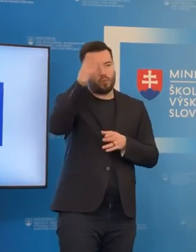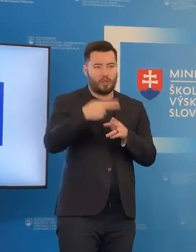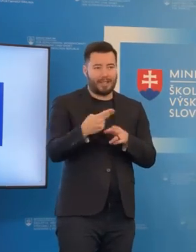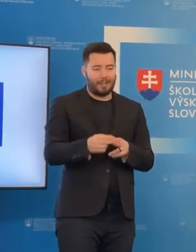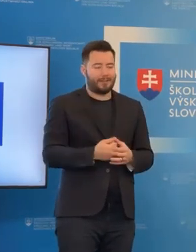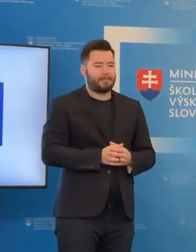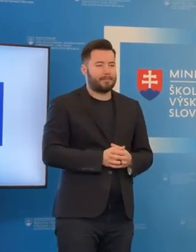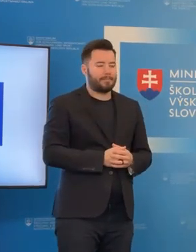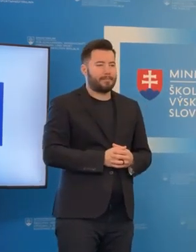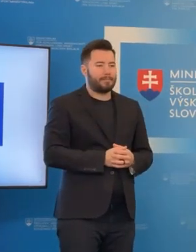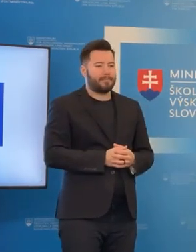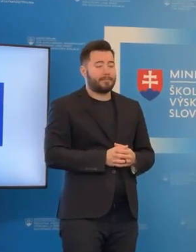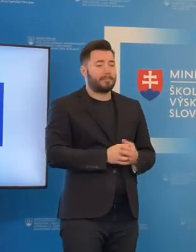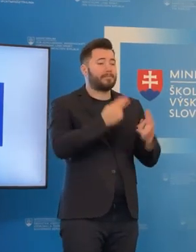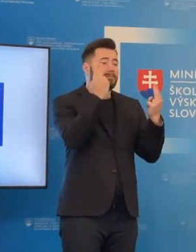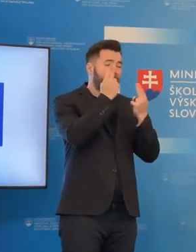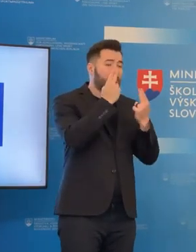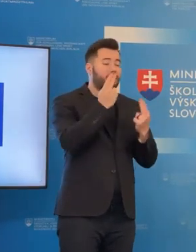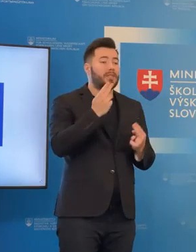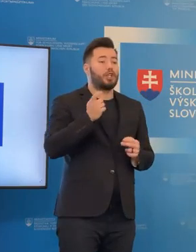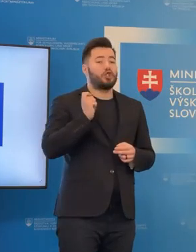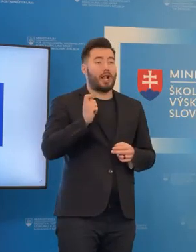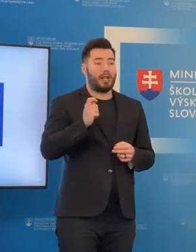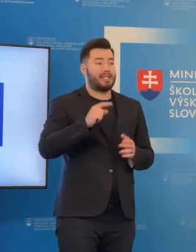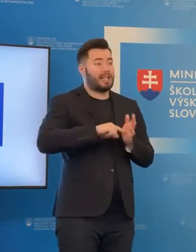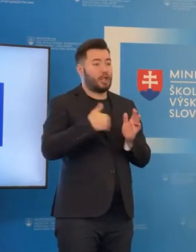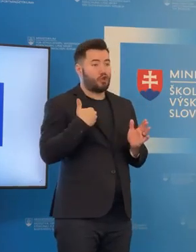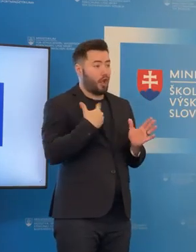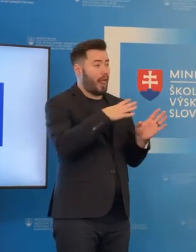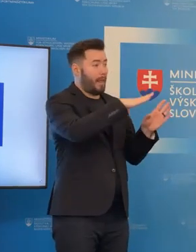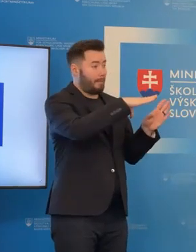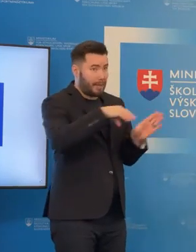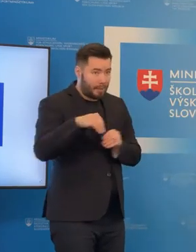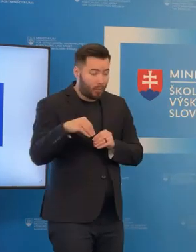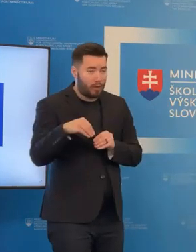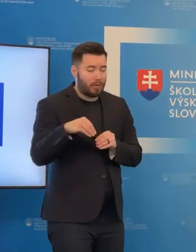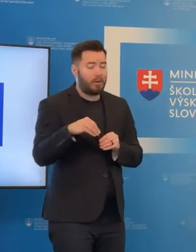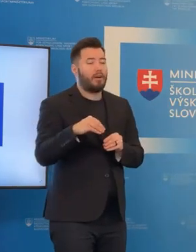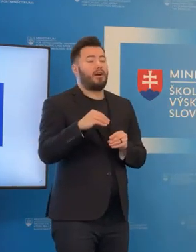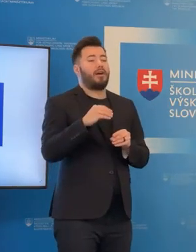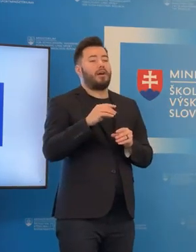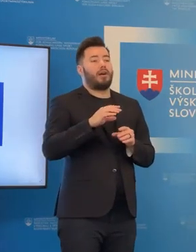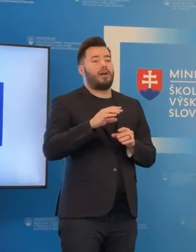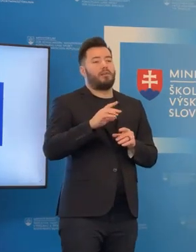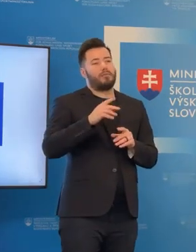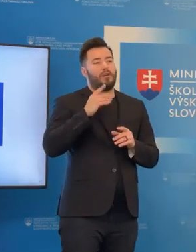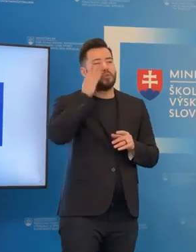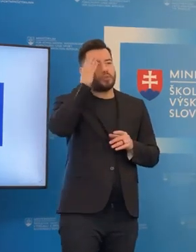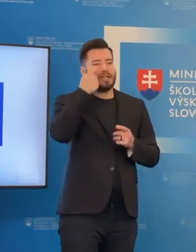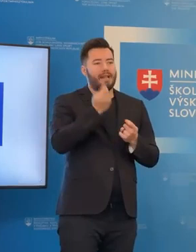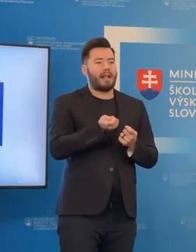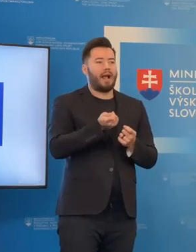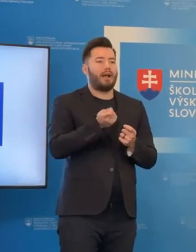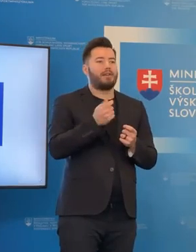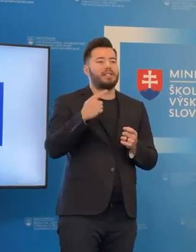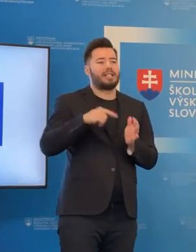Samozrejme, že keď sa príjmu žiaci na strednú školu je možný aj prestup týchto žiakov z jednej strednej školy na druhú strednú školu. O tom to